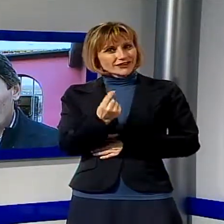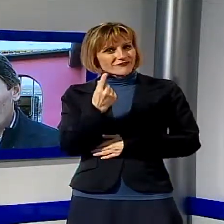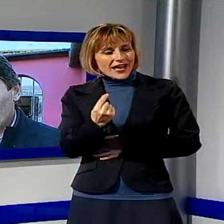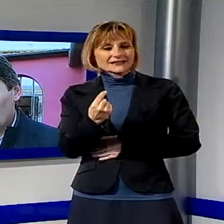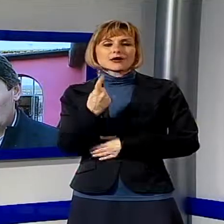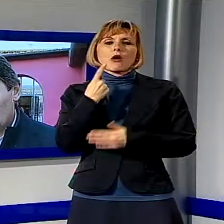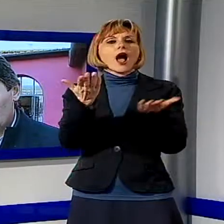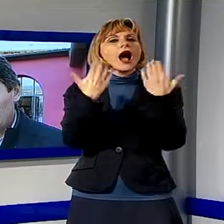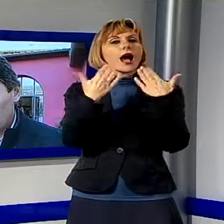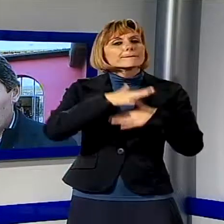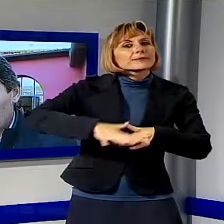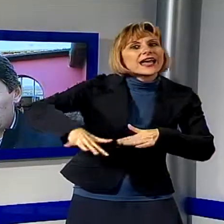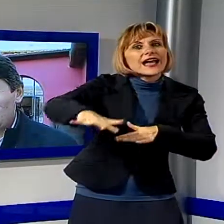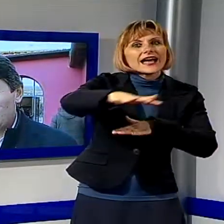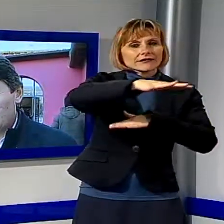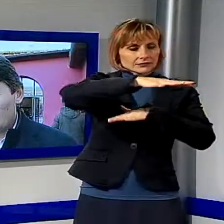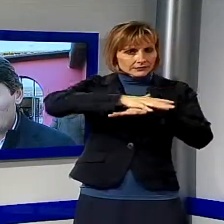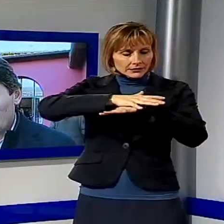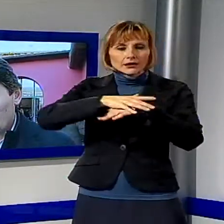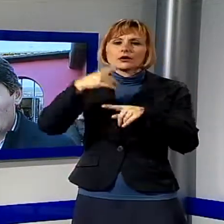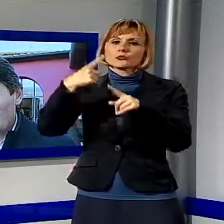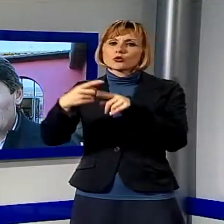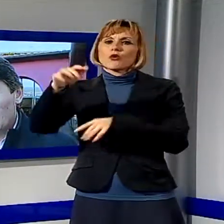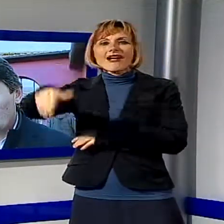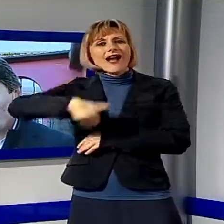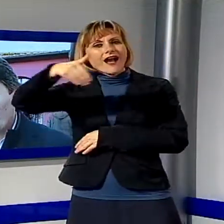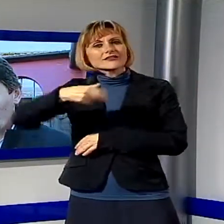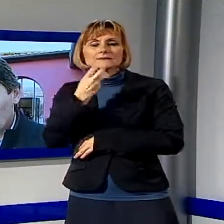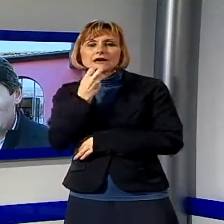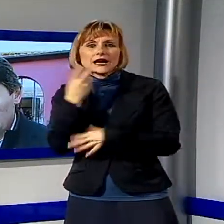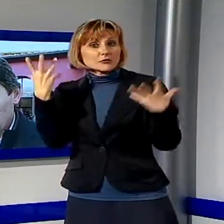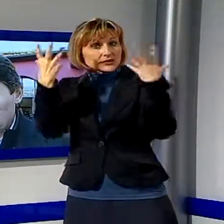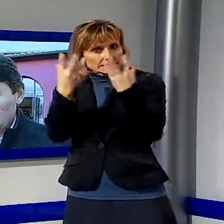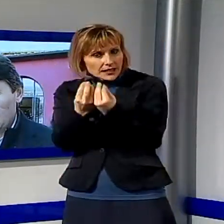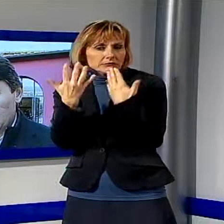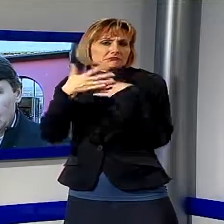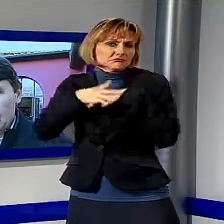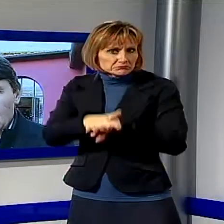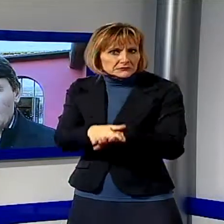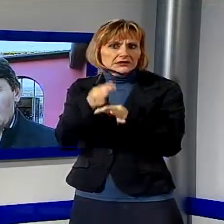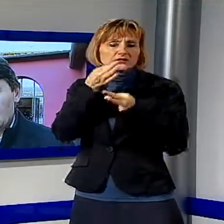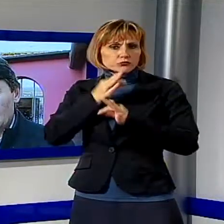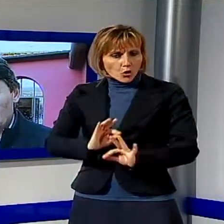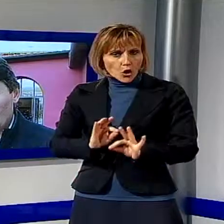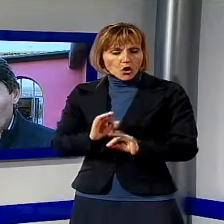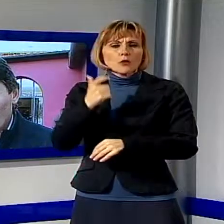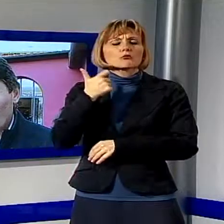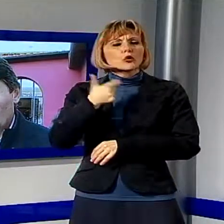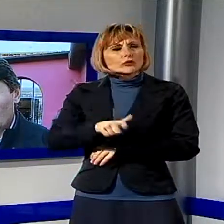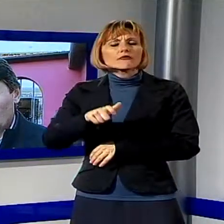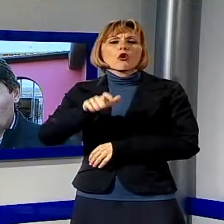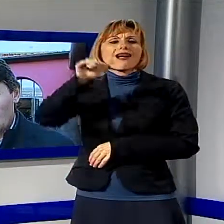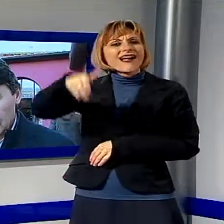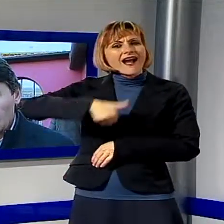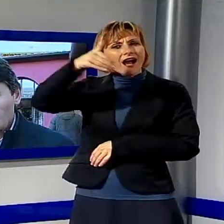marmo, il senso di appartenenza alle comunità locali e tutto quello che ne discende perché le cave è il nostro lavoro,